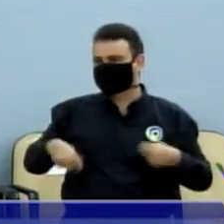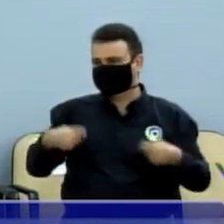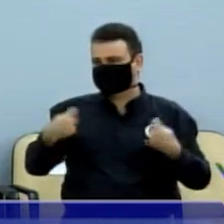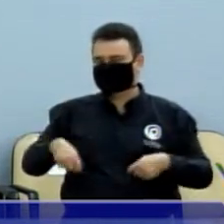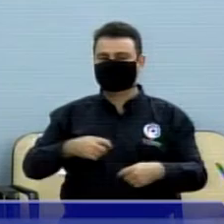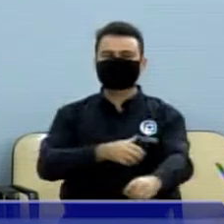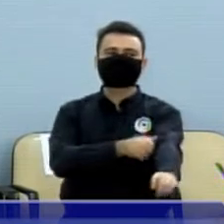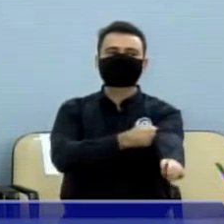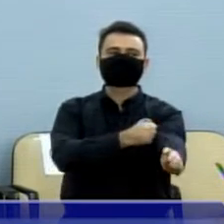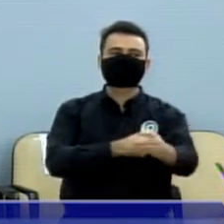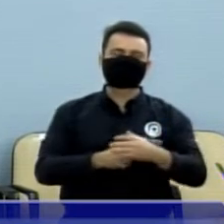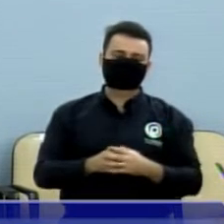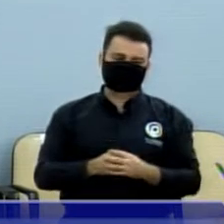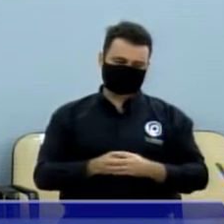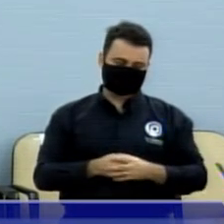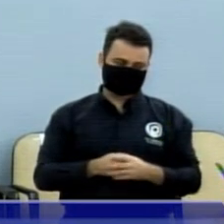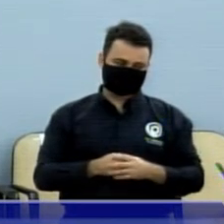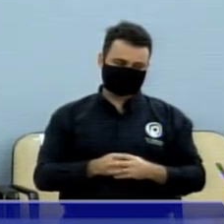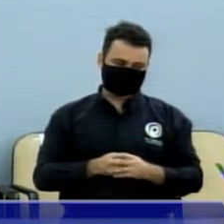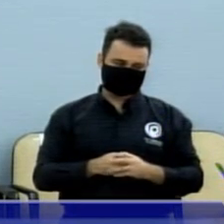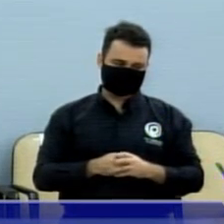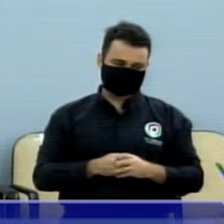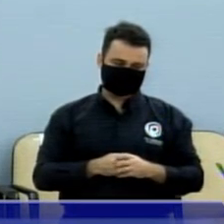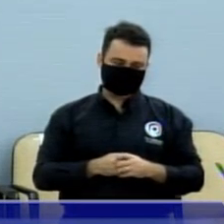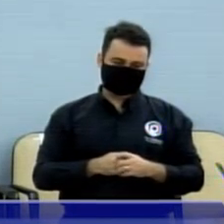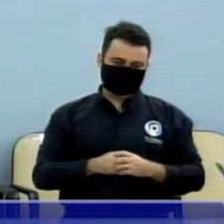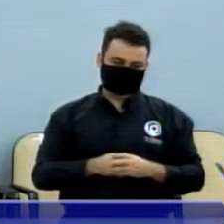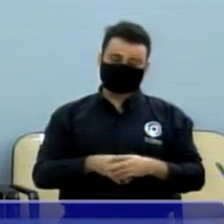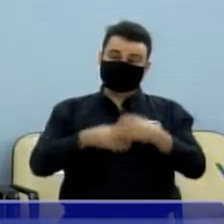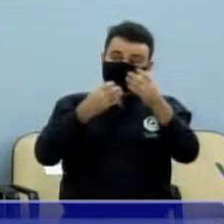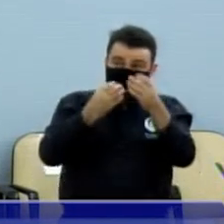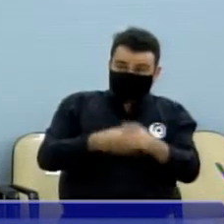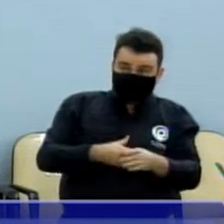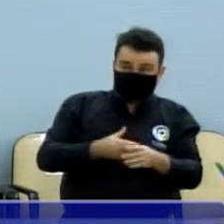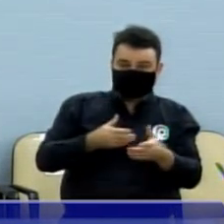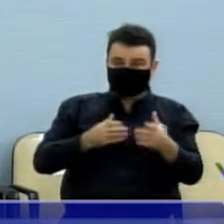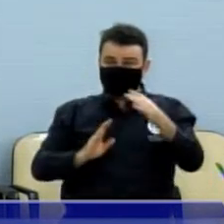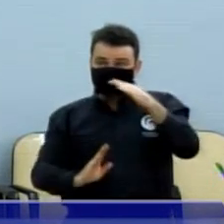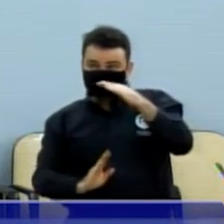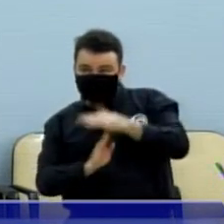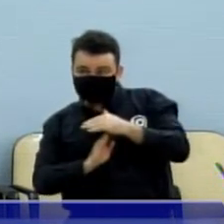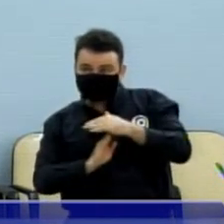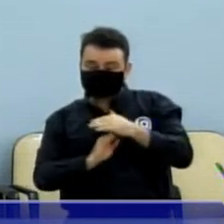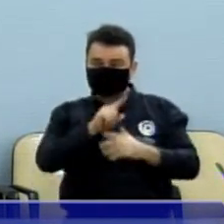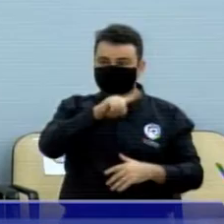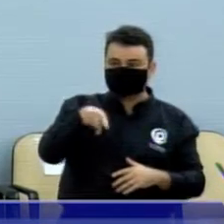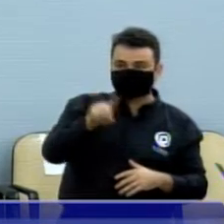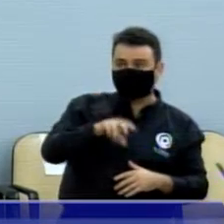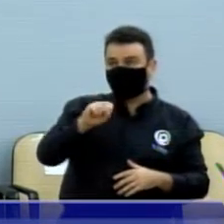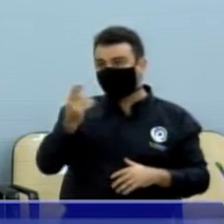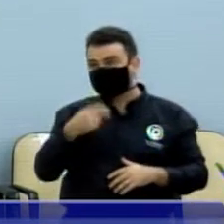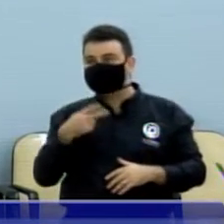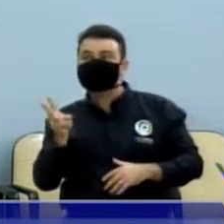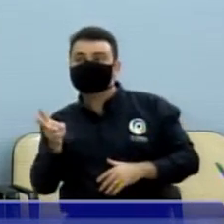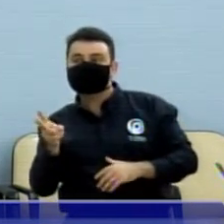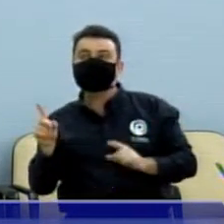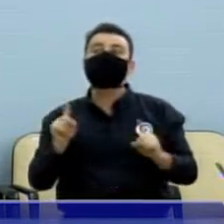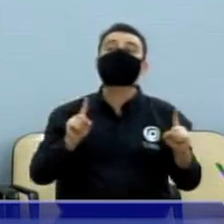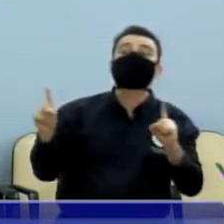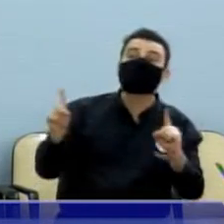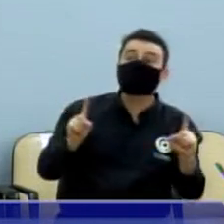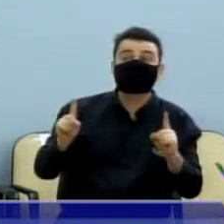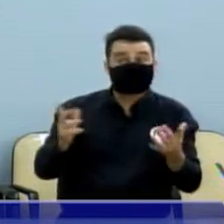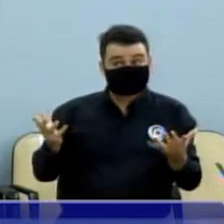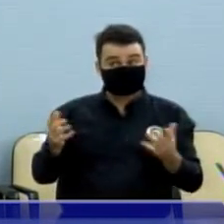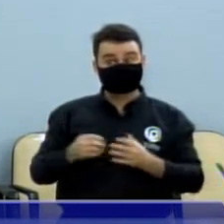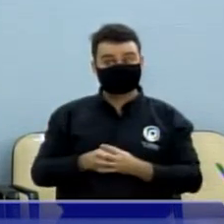legalidade ainda do concurso ou não. E segundo, que a secretária disse